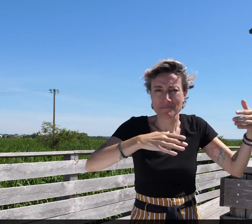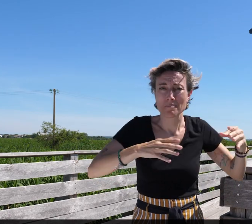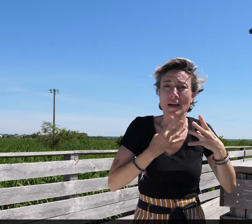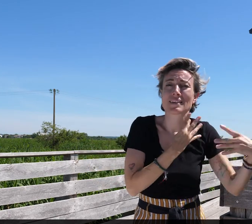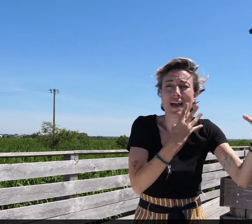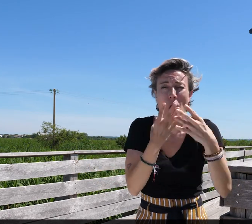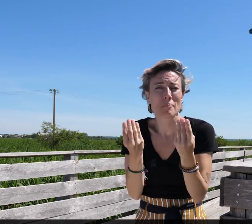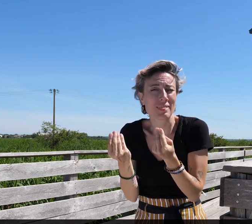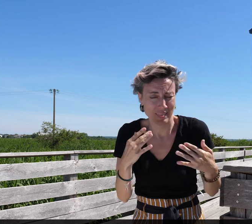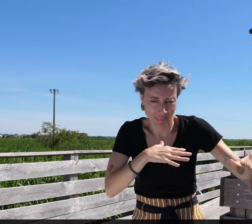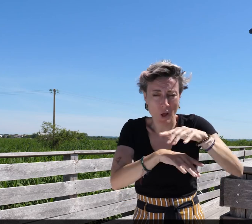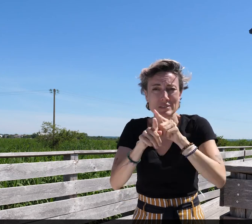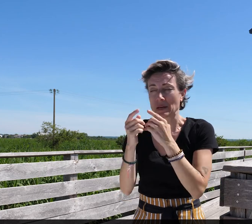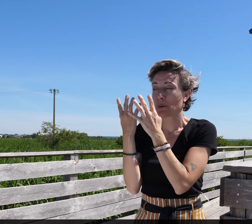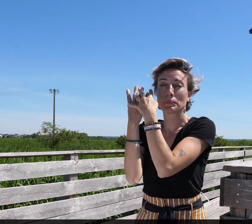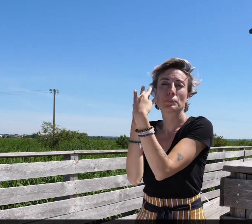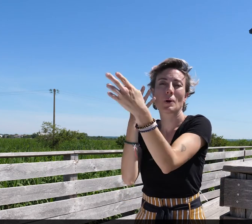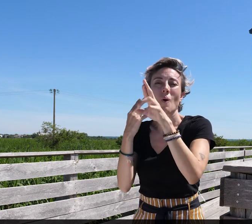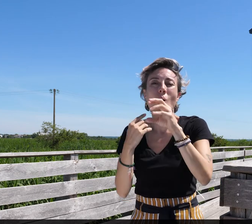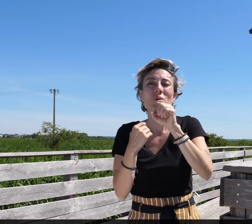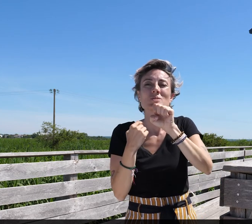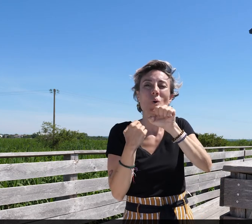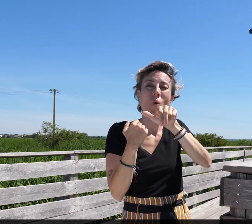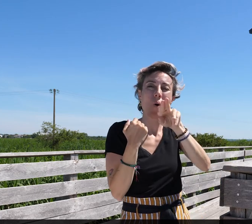les prairies humides ou la centrale de Corde-Mais.